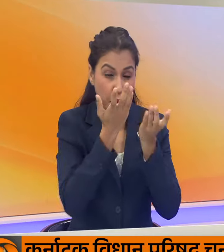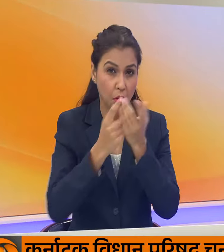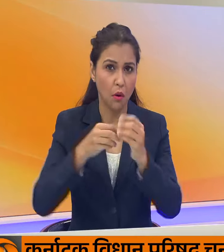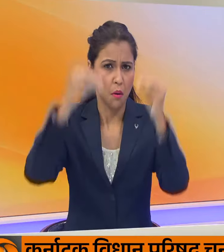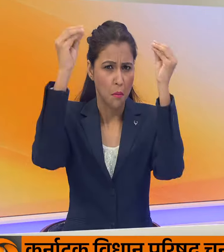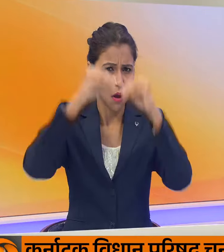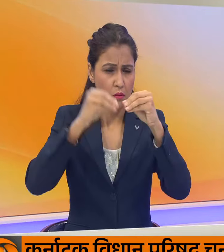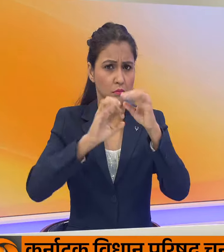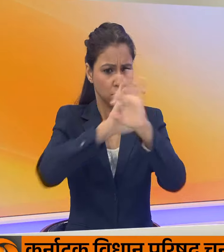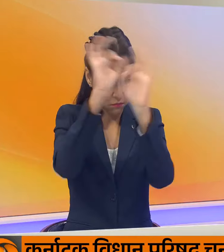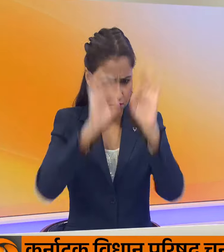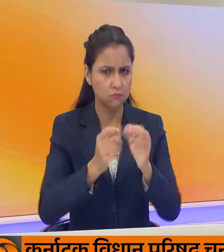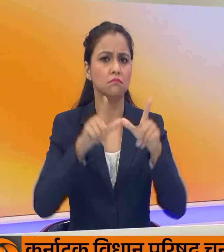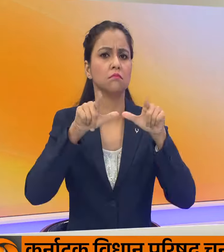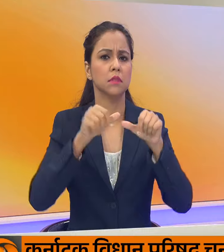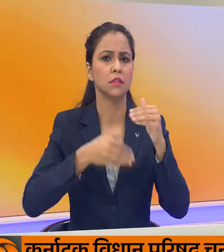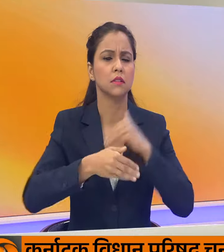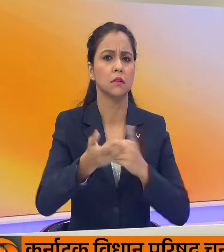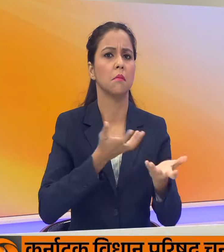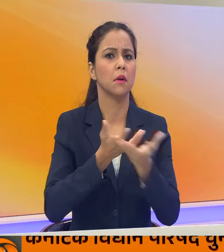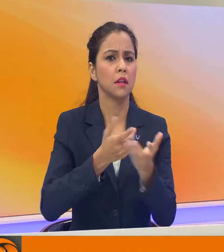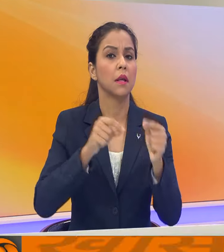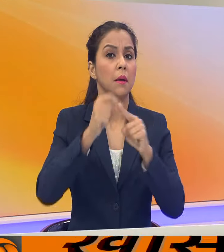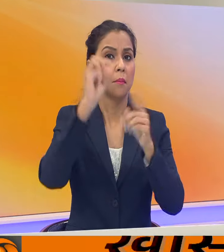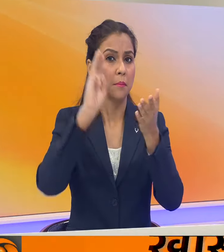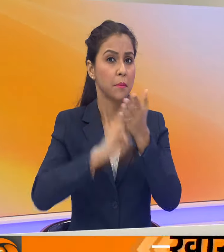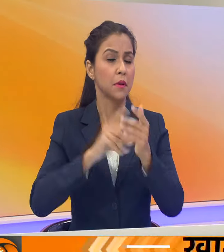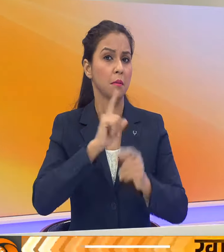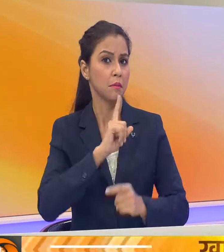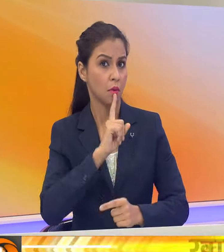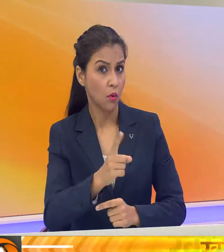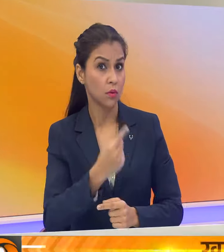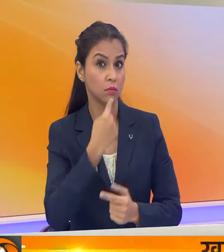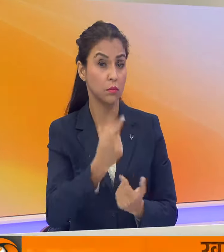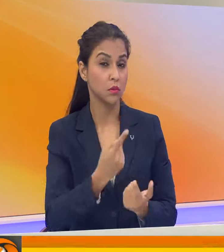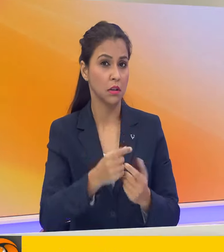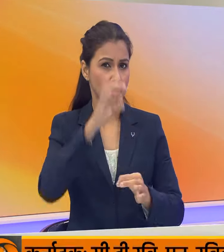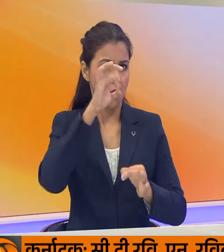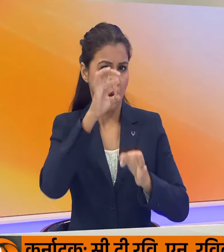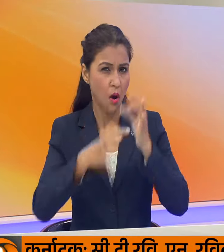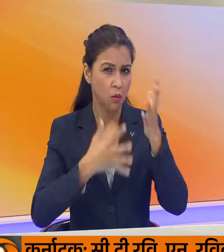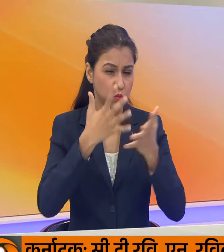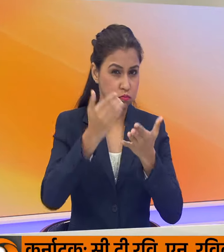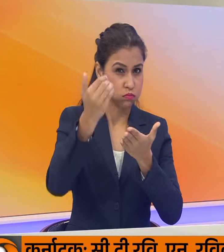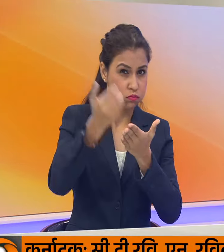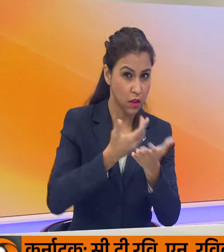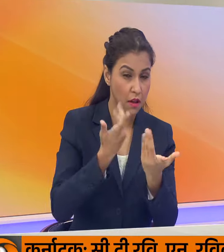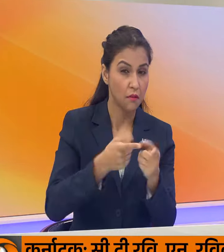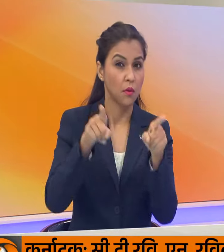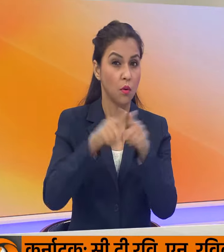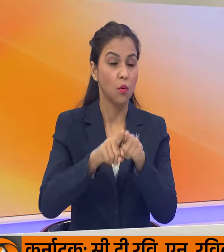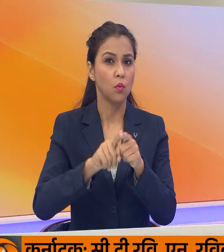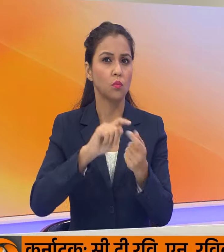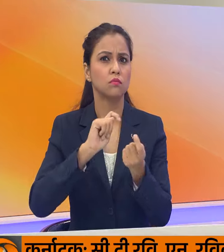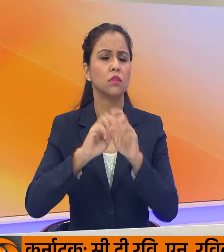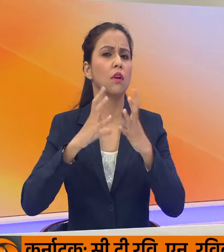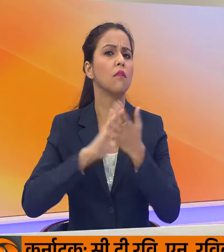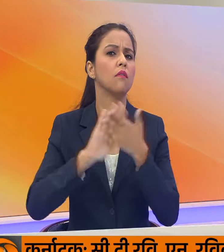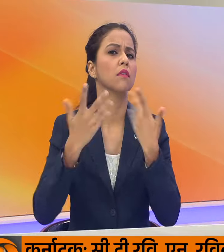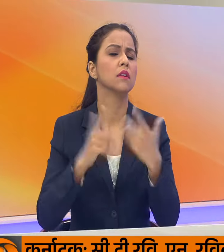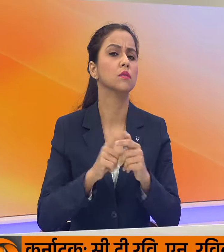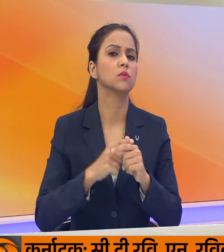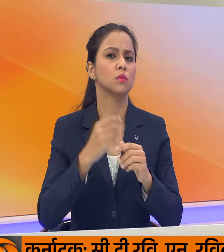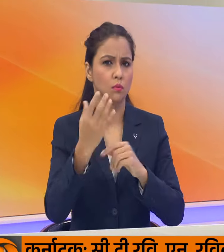प्रधान मंद्री ने नर्देश दिया है कि आग की घटनाओं को रोकने और उनसे निपटने के लिए उचित